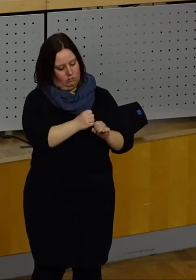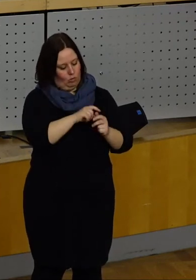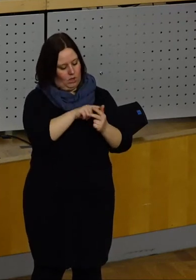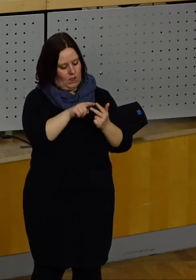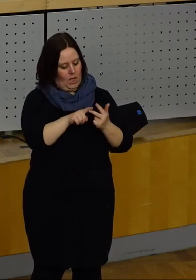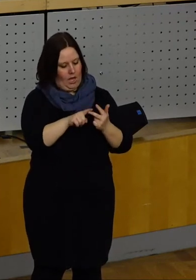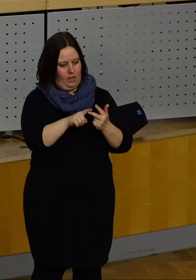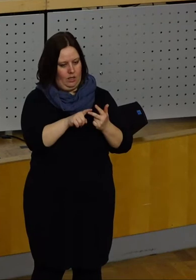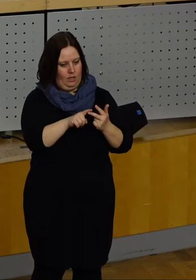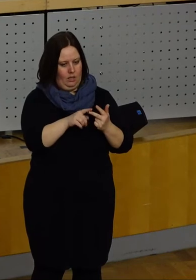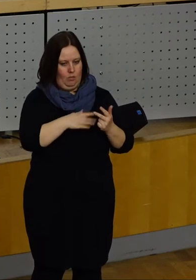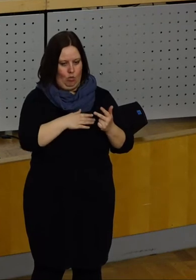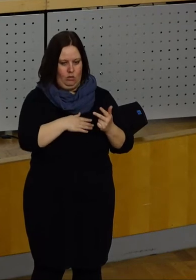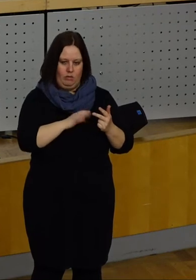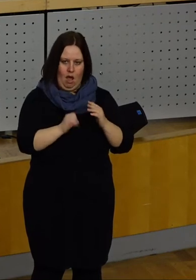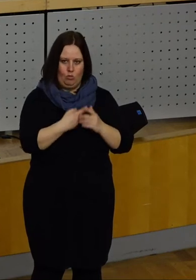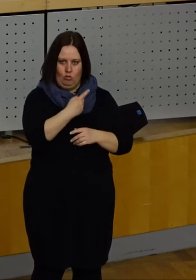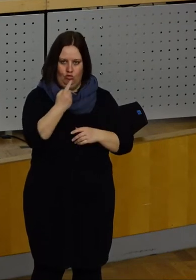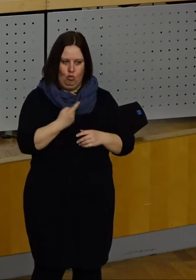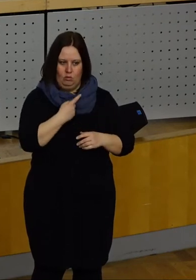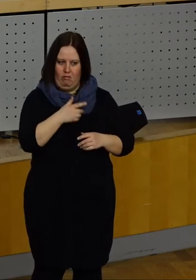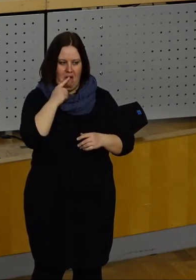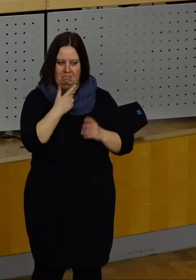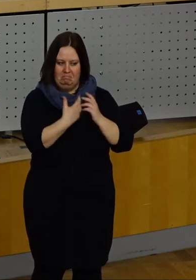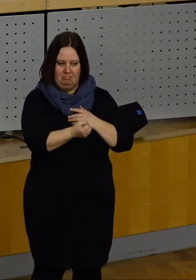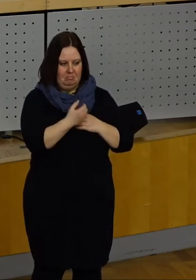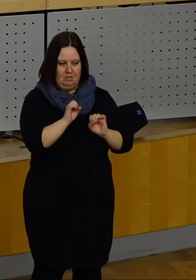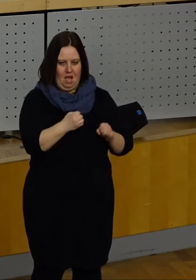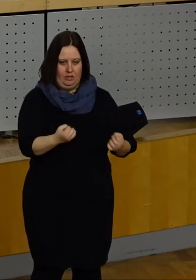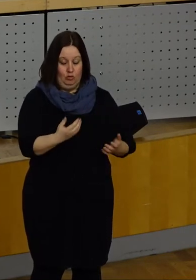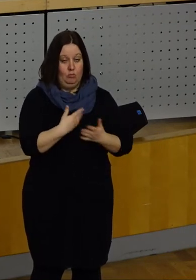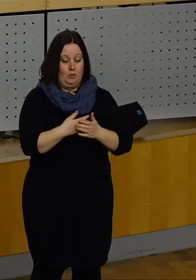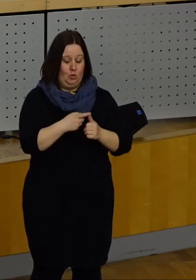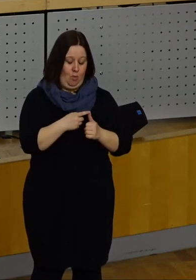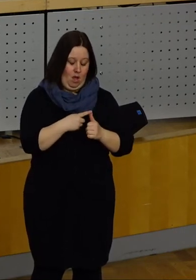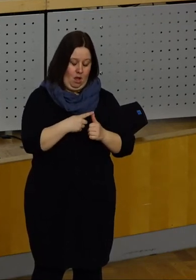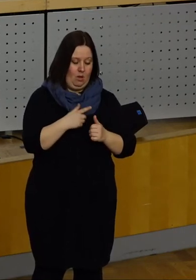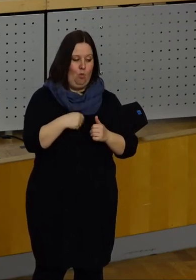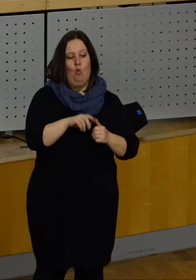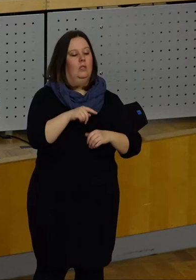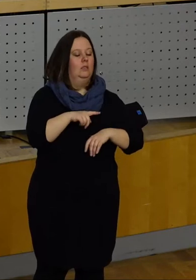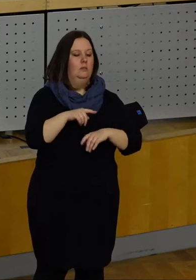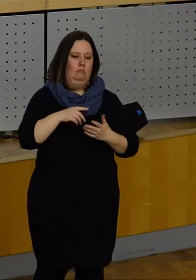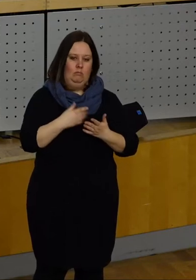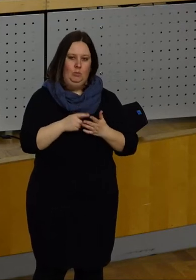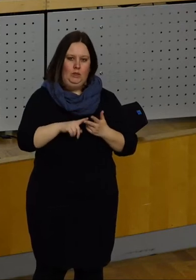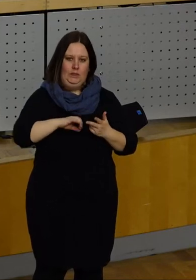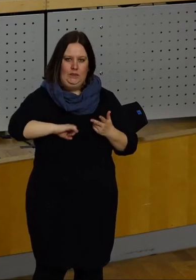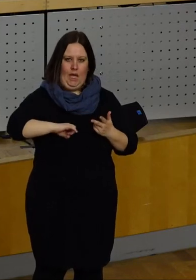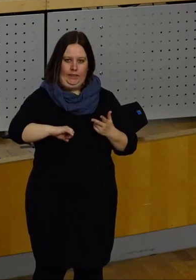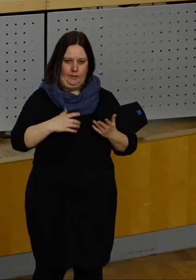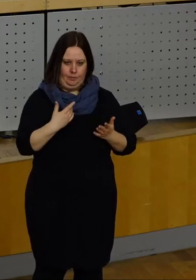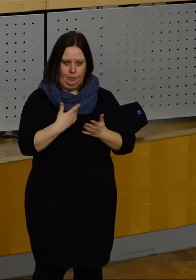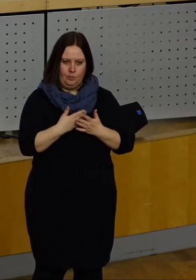Kernbotschaften, um die es uns in dieser Aktuellen Stunde geht, nicht immer erkennen. Ich wiederhole, das Thema Zeit und hier meinen wir